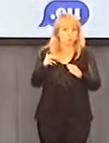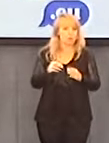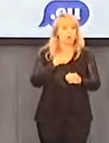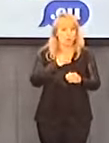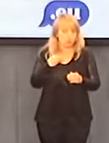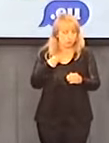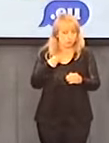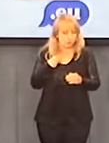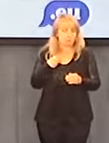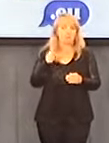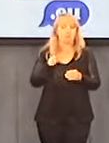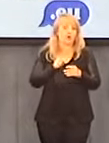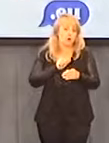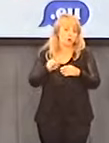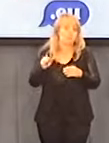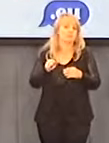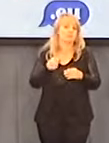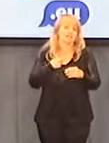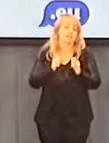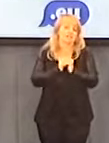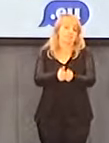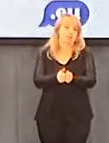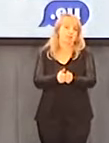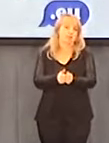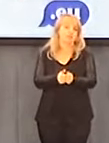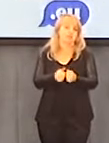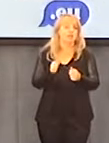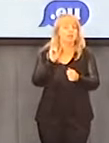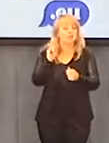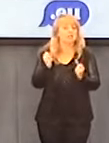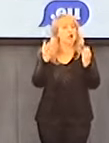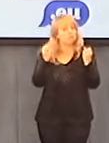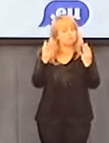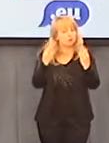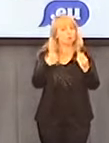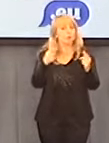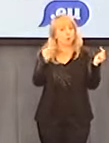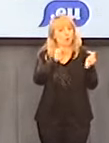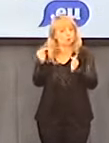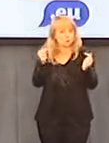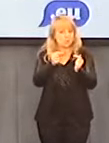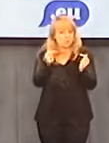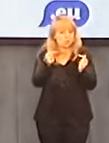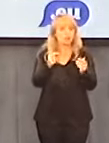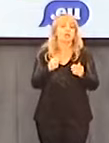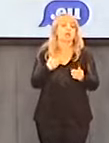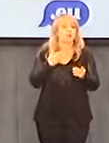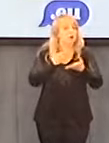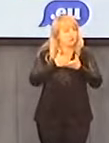Związane głównie z naszym zdaniem, zdaniem prawników, którymi konsultowaliśmy tę sprawę.